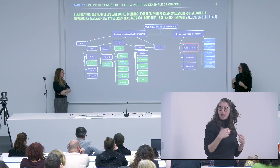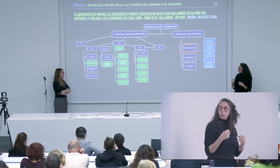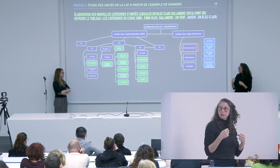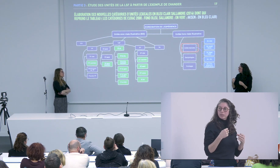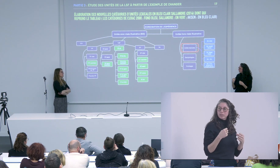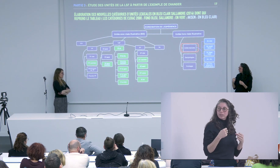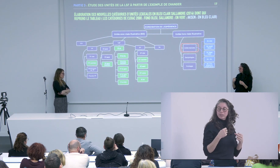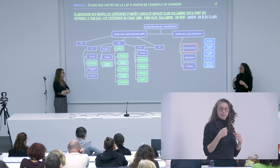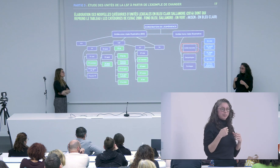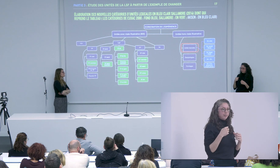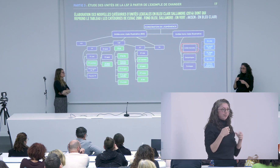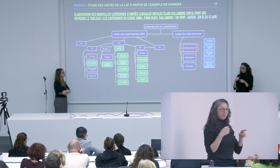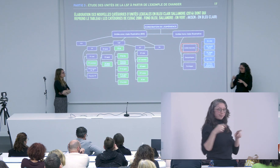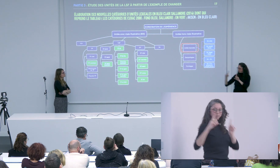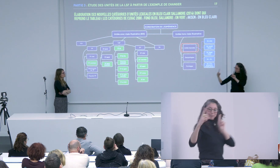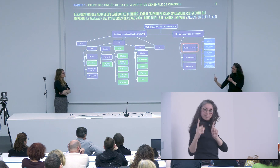je me trompe mais